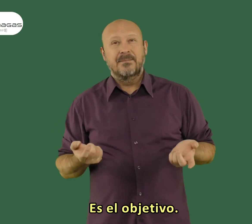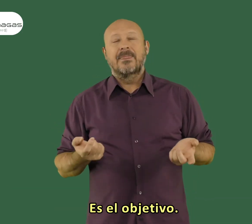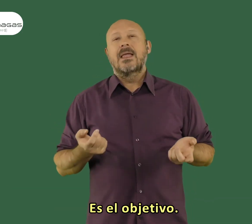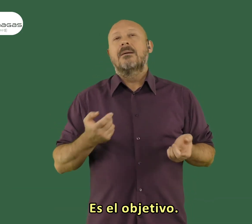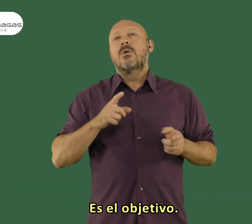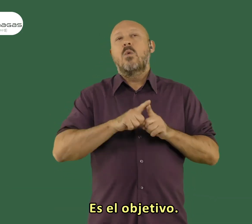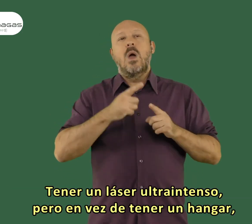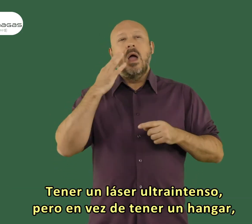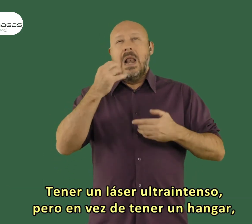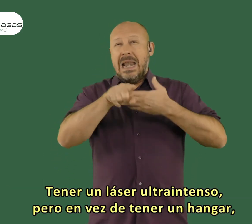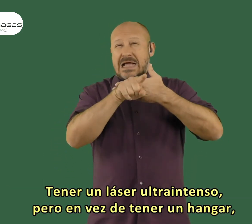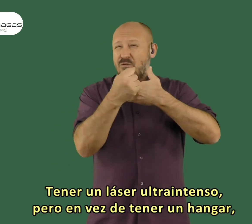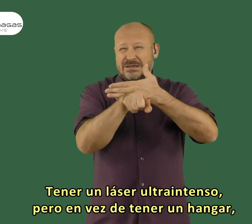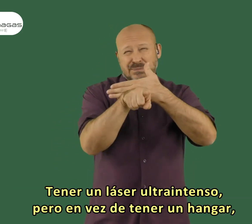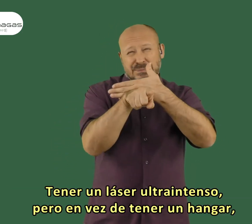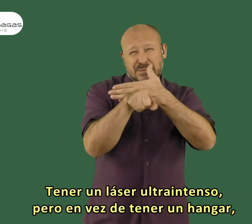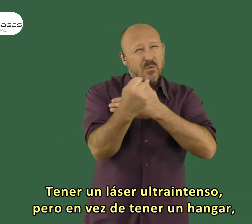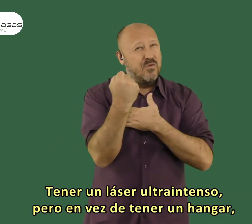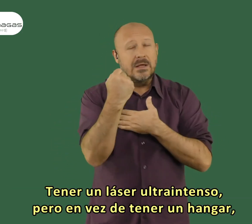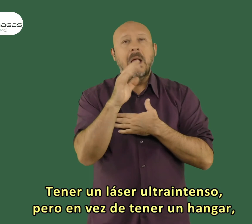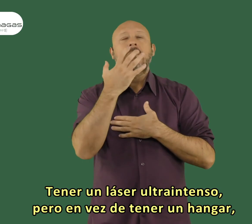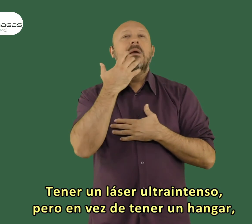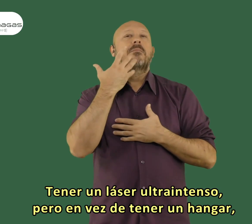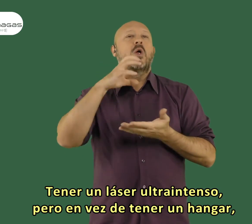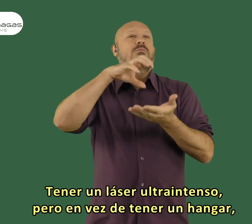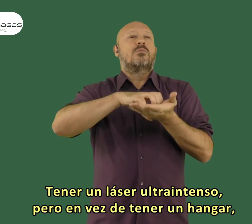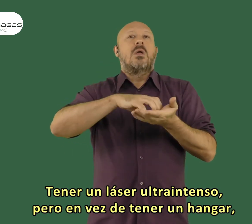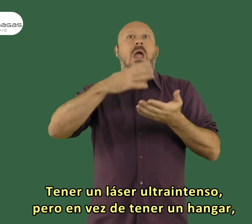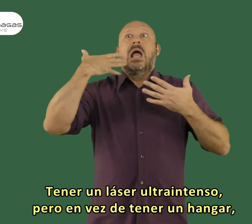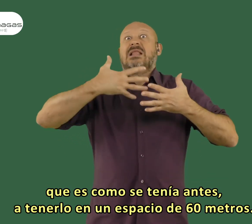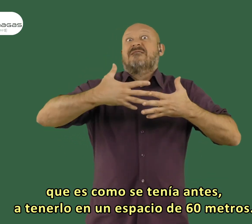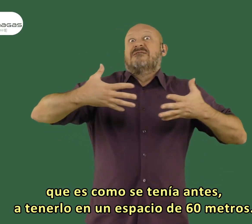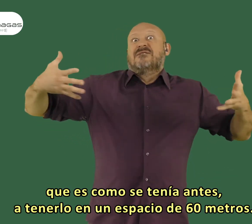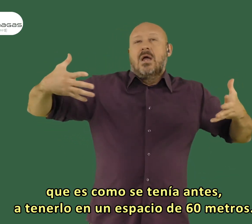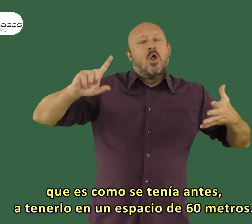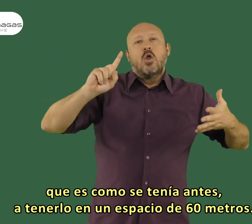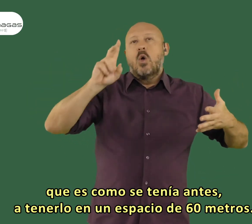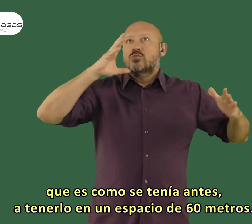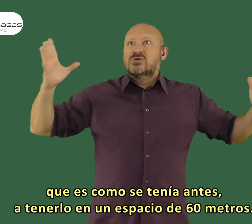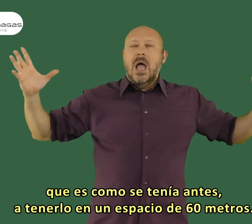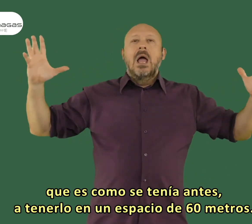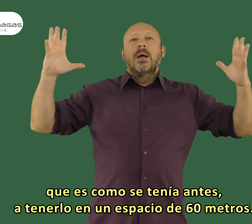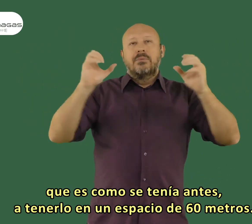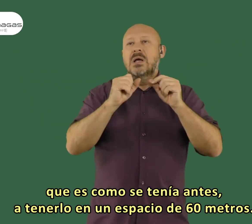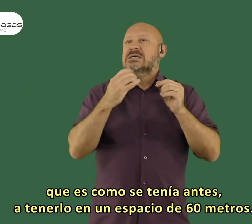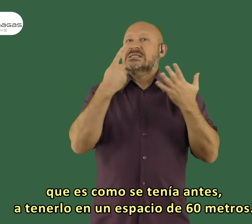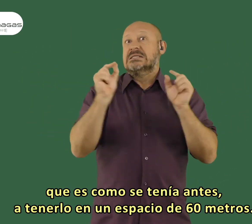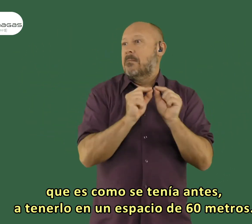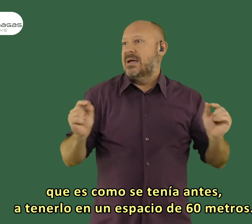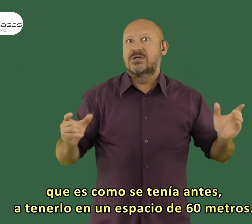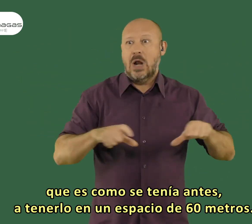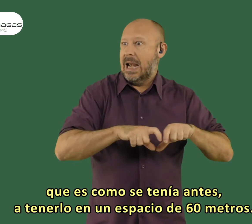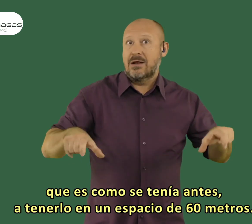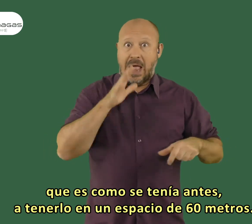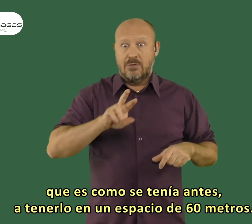que ese es el objetivo que tener un láser ultra intenso pero que en vez de un hangar como el NIF que era antes pues tenerlo